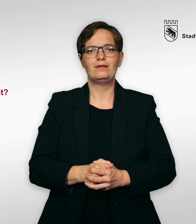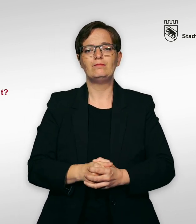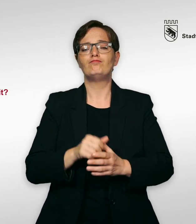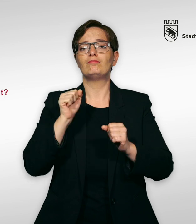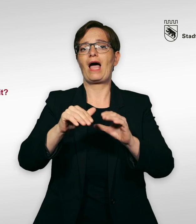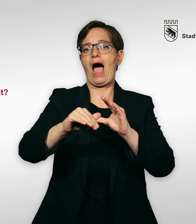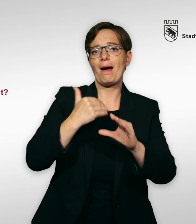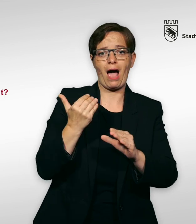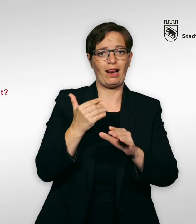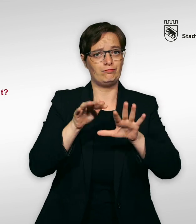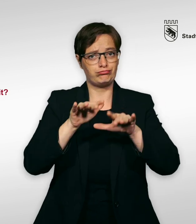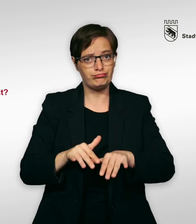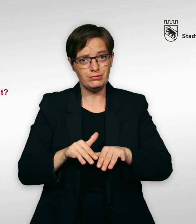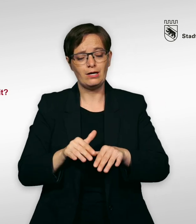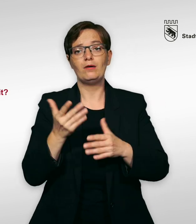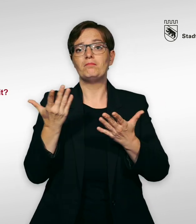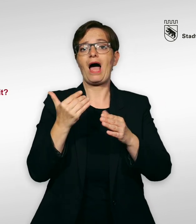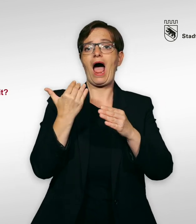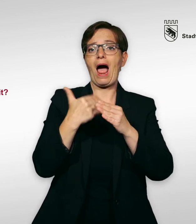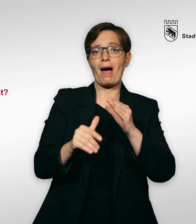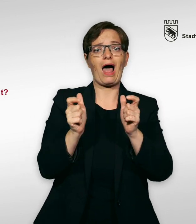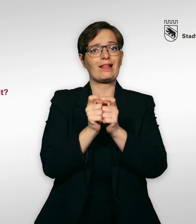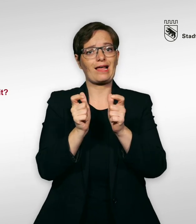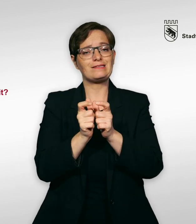Schreibe uns eine E-Mail. Du findest die E-Mail-Adresse unter diesem Video.